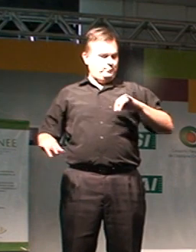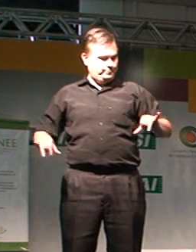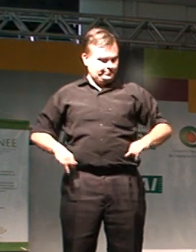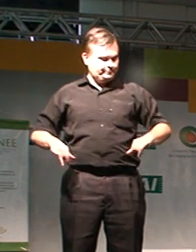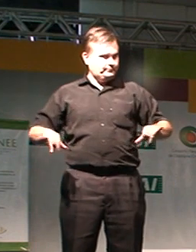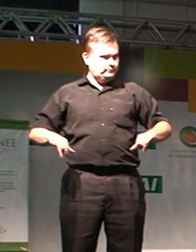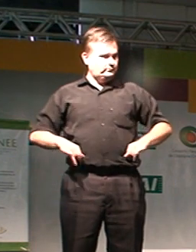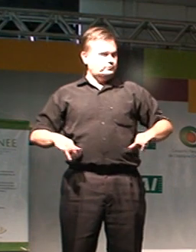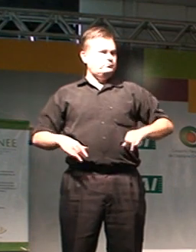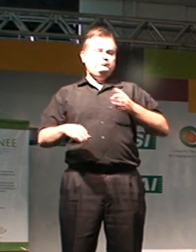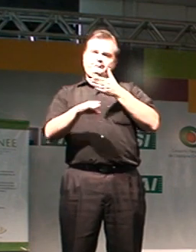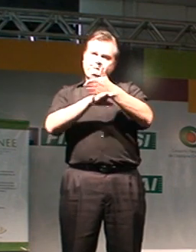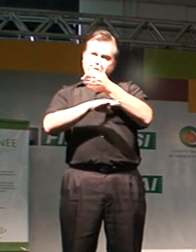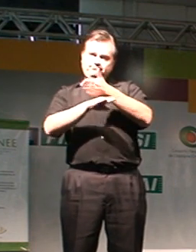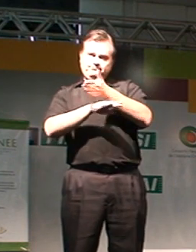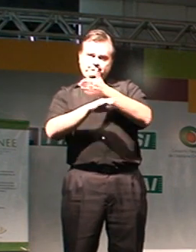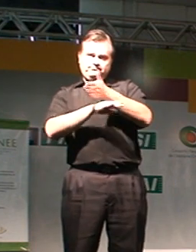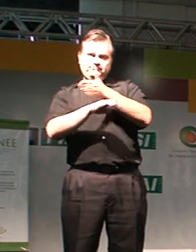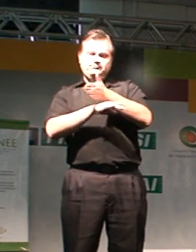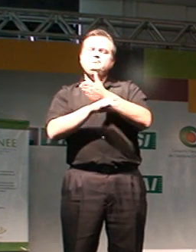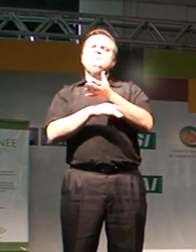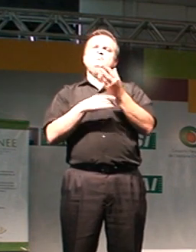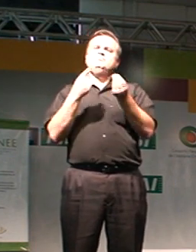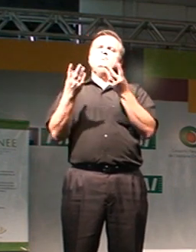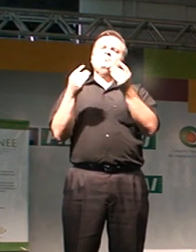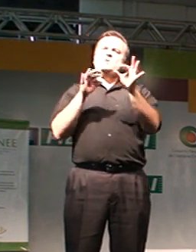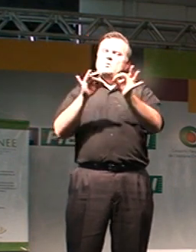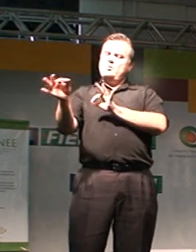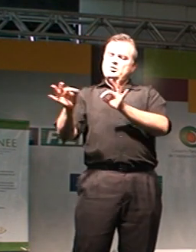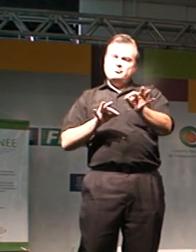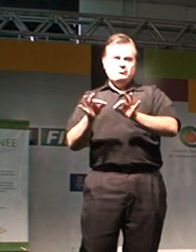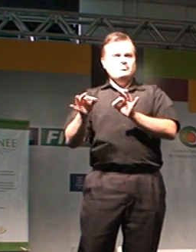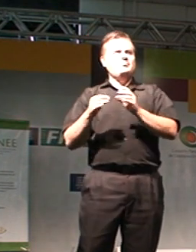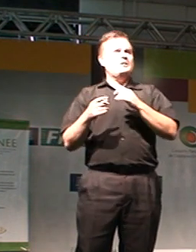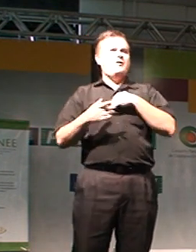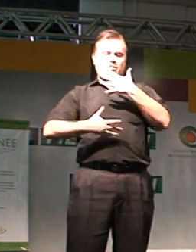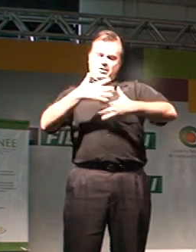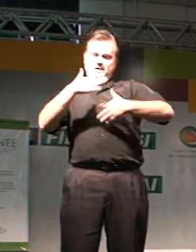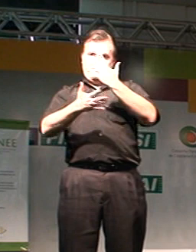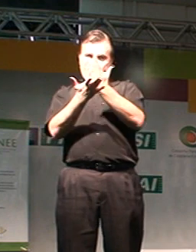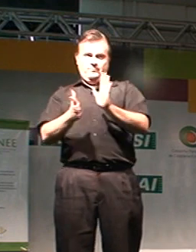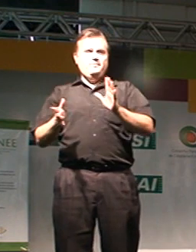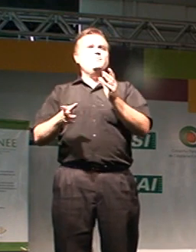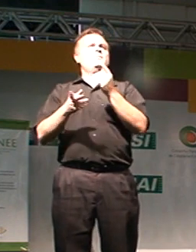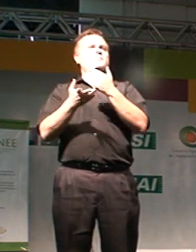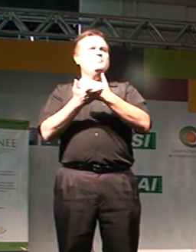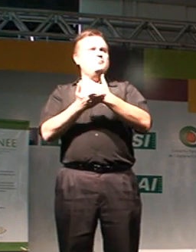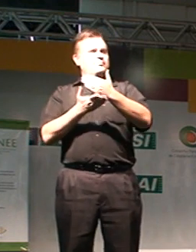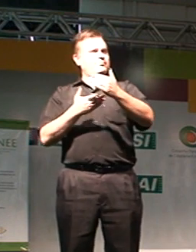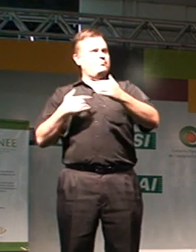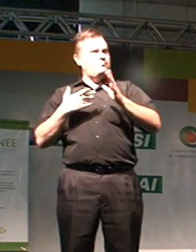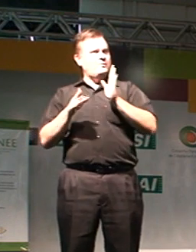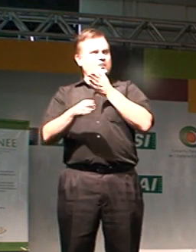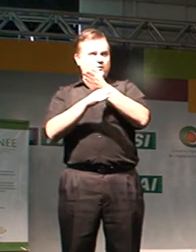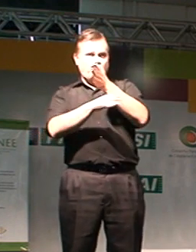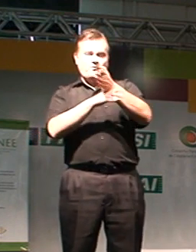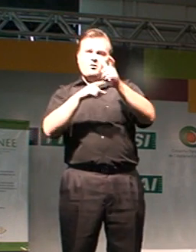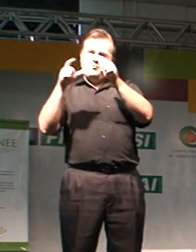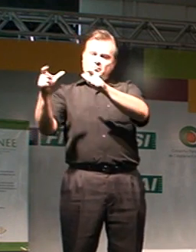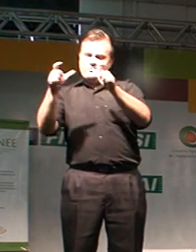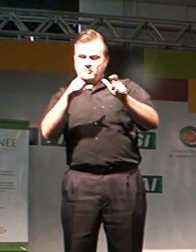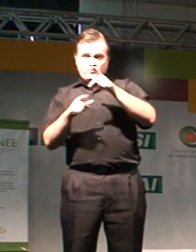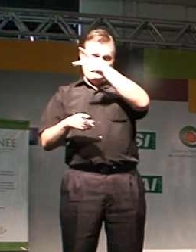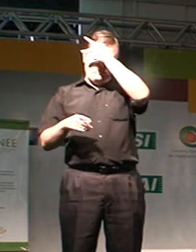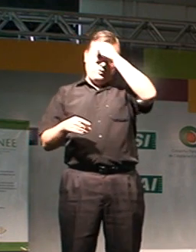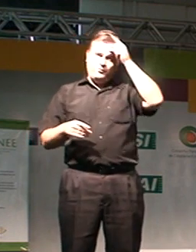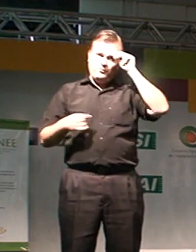a questão da acessibilidade, me limitava a fazer os meus projetos, acessibilidade, não interferia em mais nada. Agora, quando eu tinha que começar a frequentar espaços públicos com